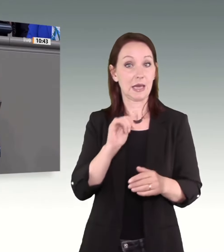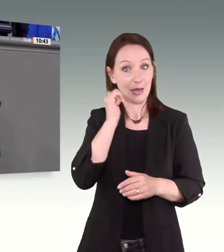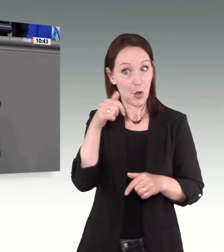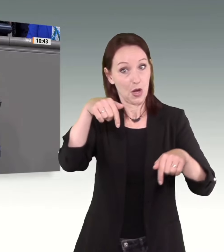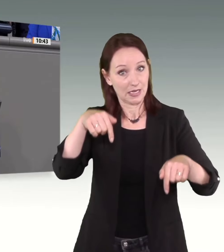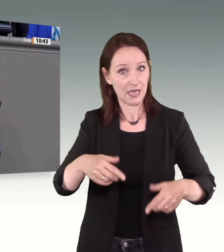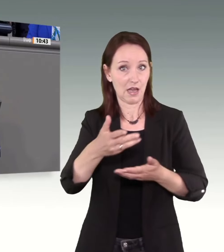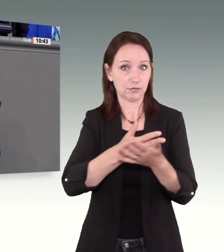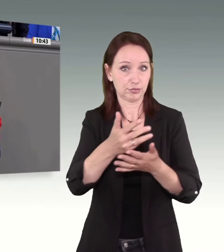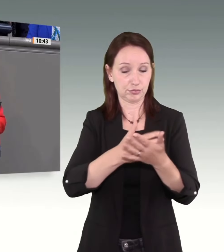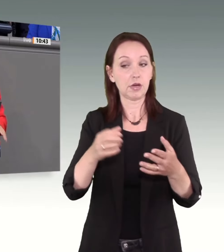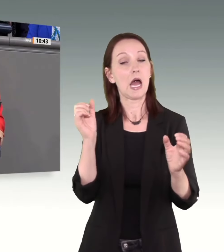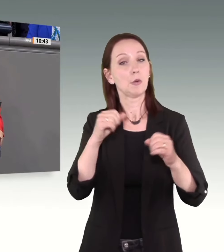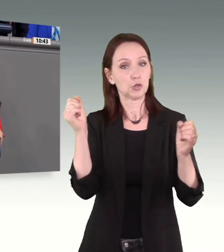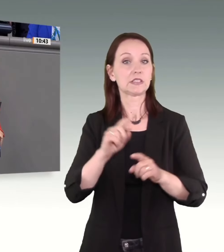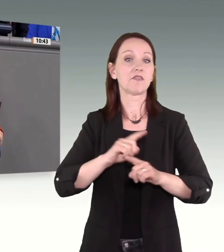beschließen und verbieten.